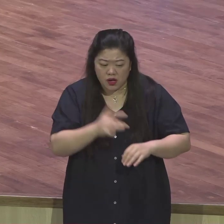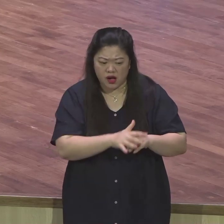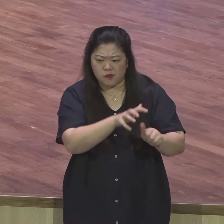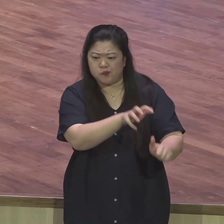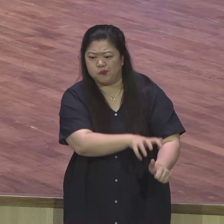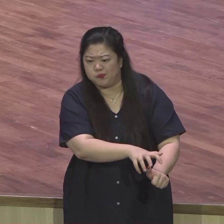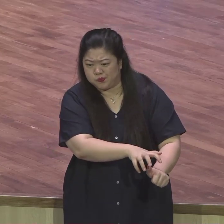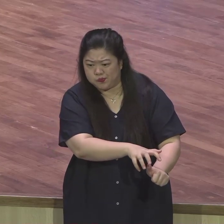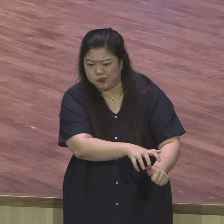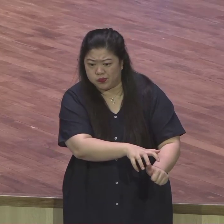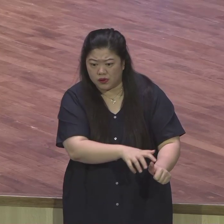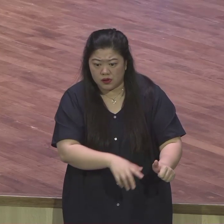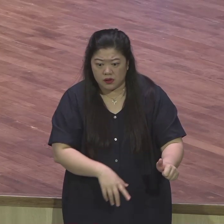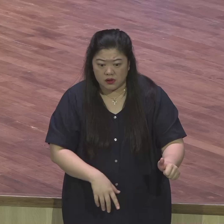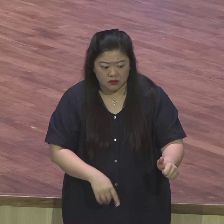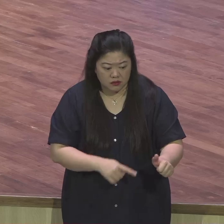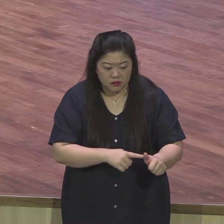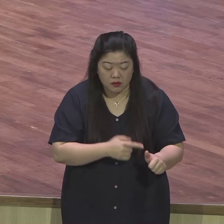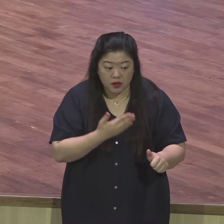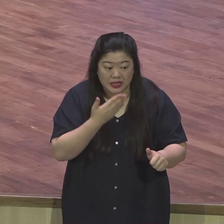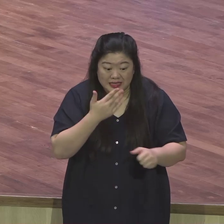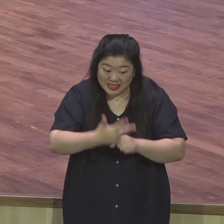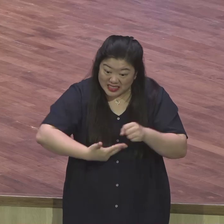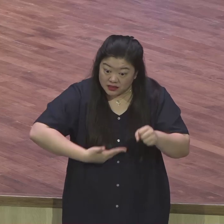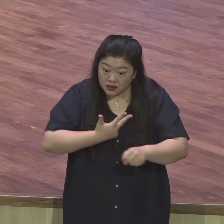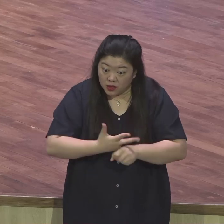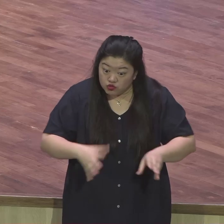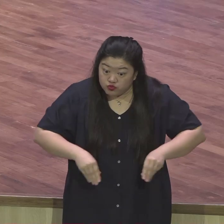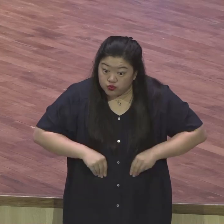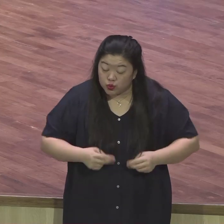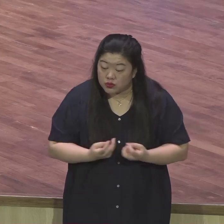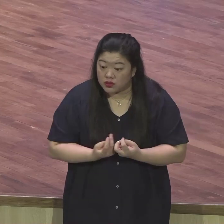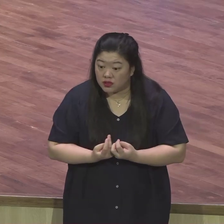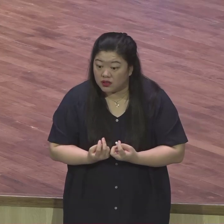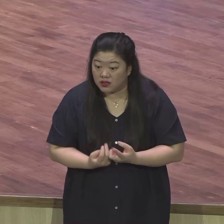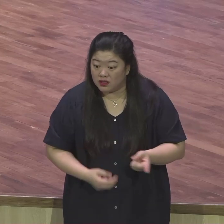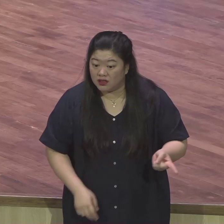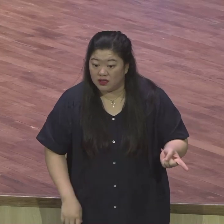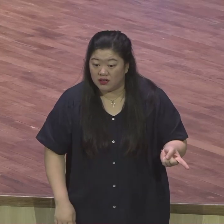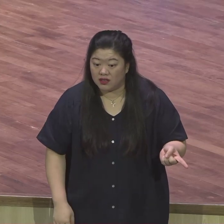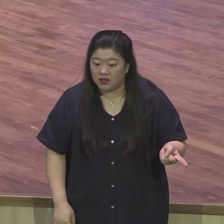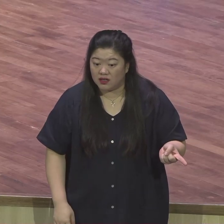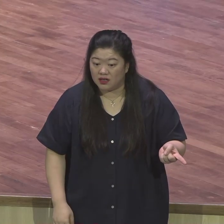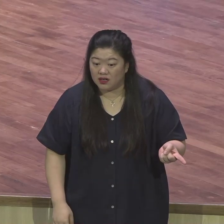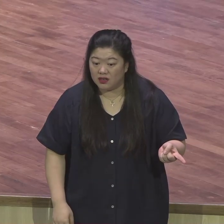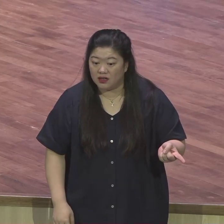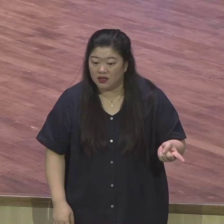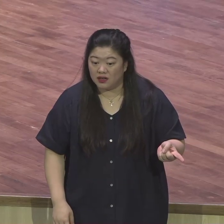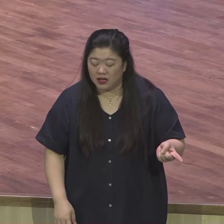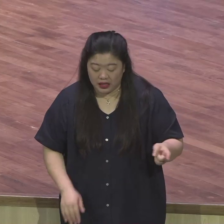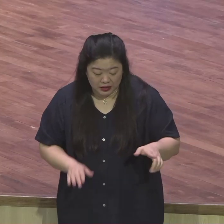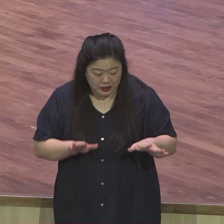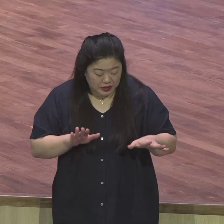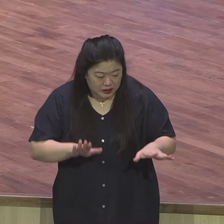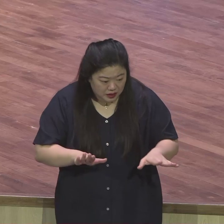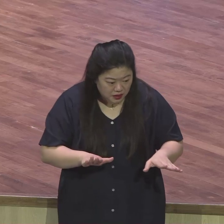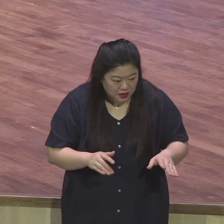이 야곱의 가정은 어떻게 됩니까? 대를 이어서 나가야 될 이 보장이 없는 거예요.